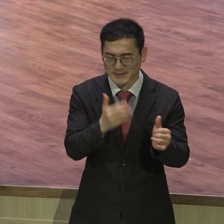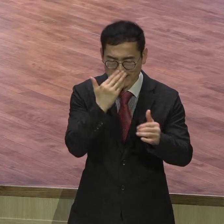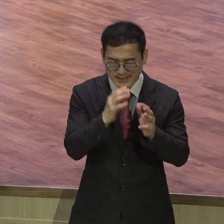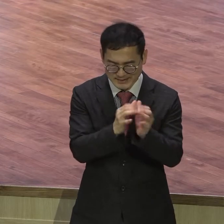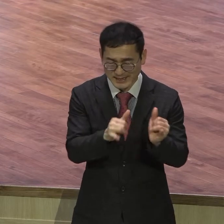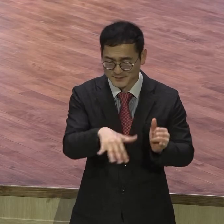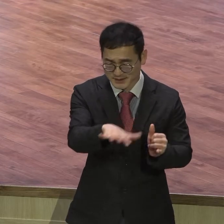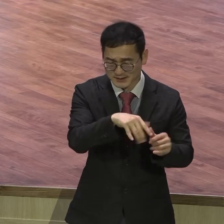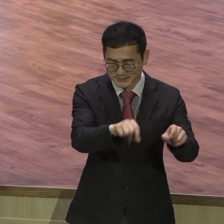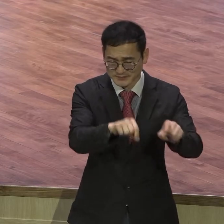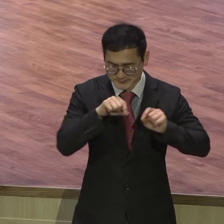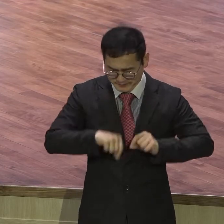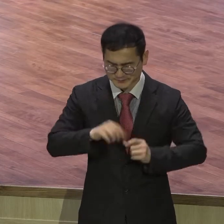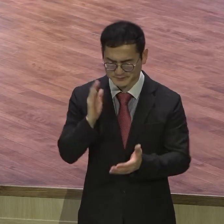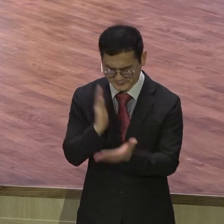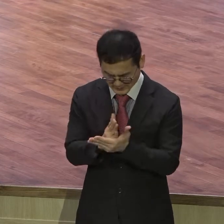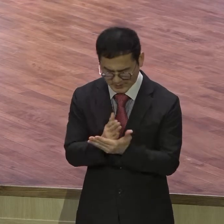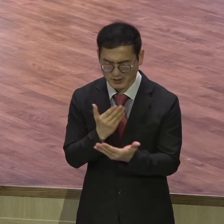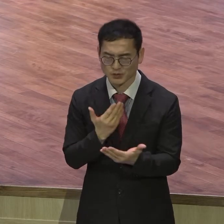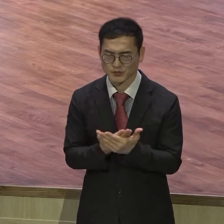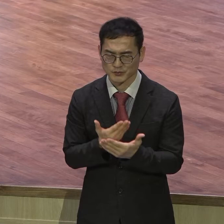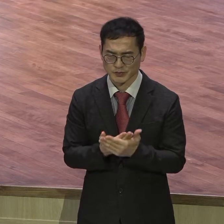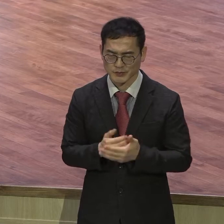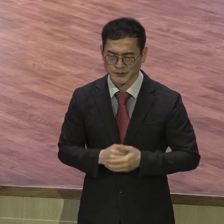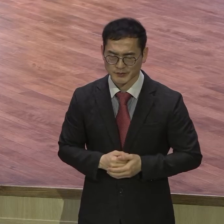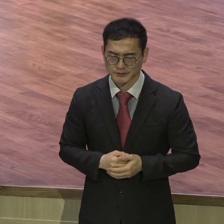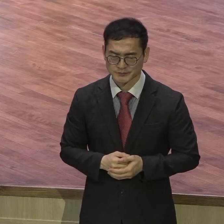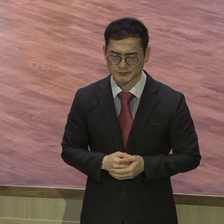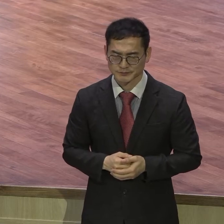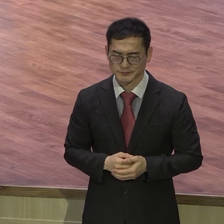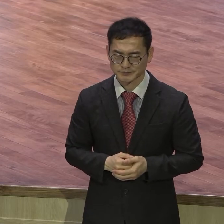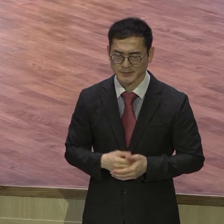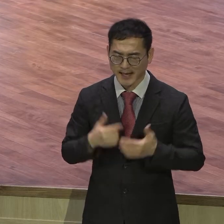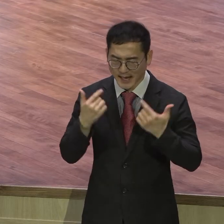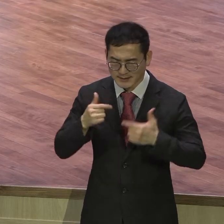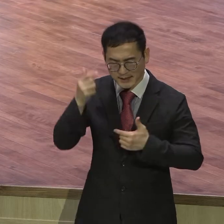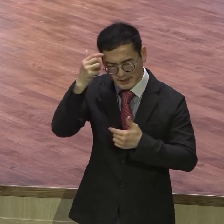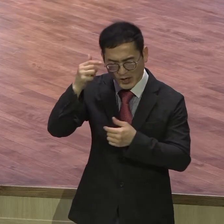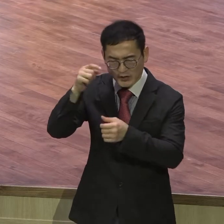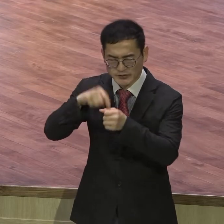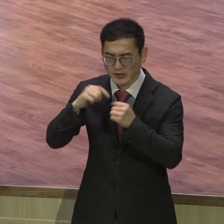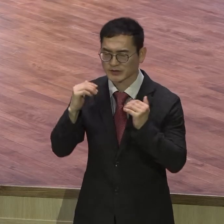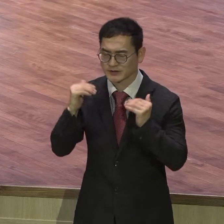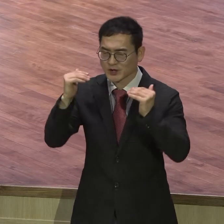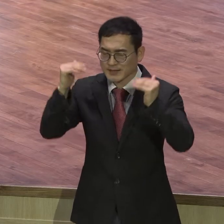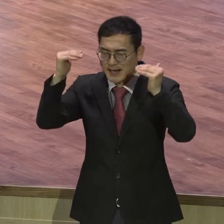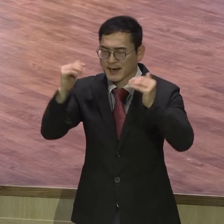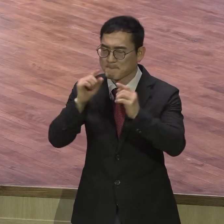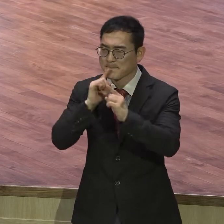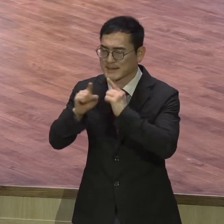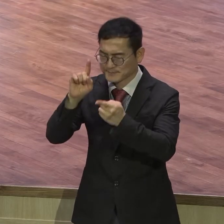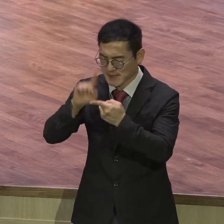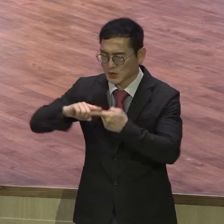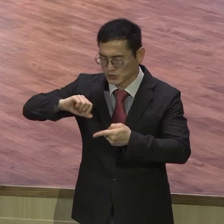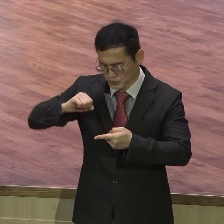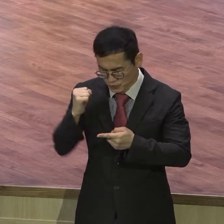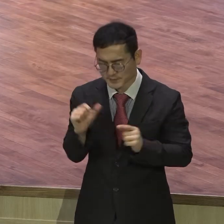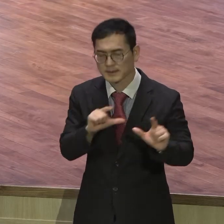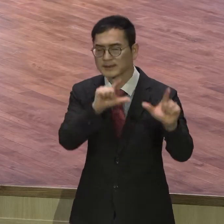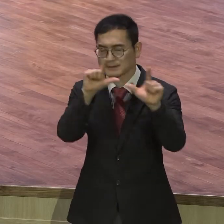없게 하야 주시옵시고 늘 영격 성장 이루는 말씀에 적극 순종하면서 이 말씀 성취의